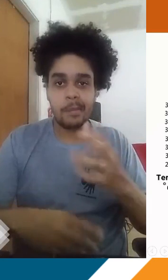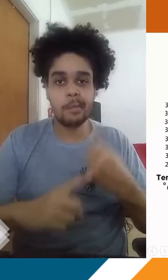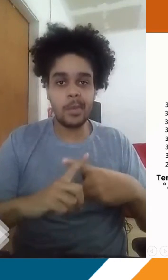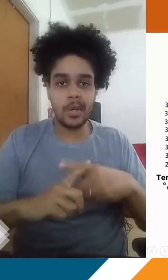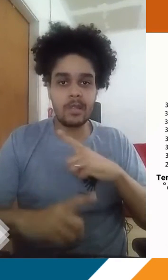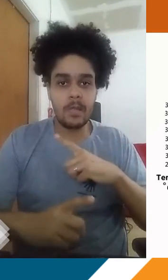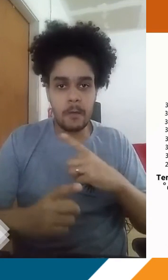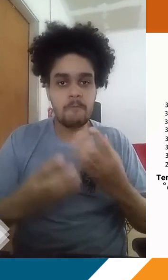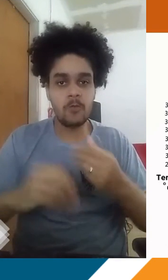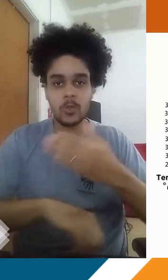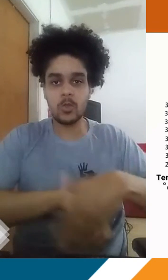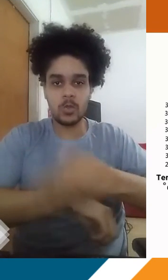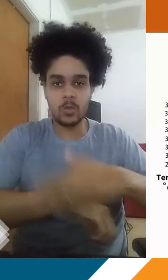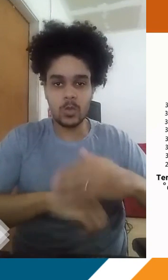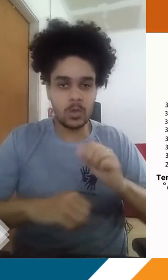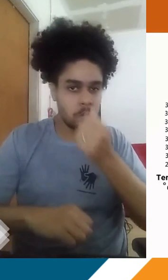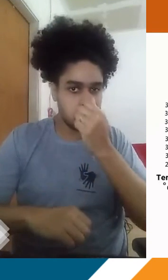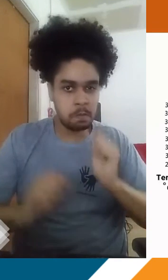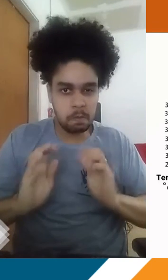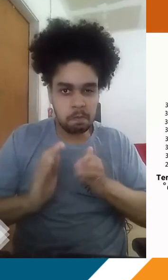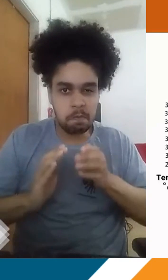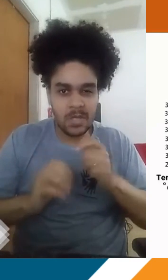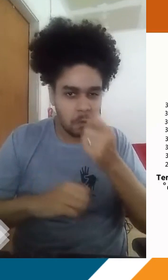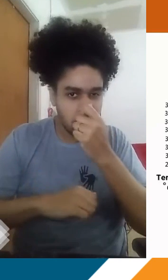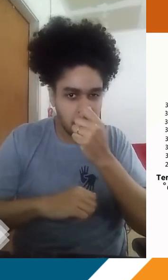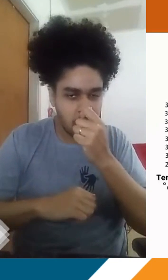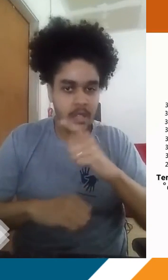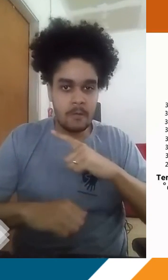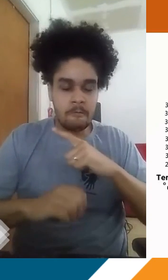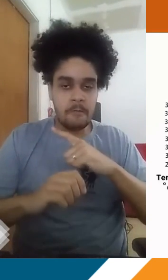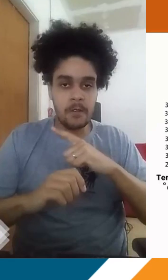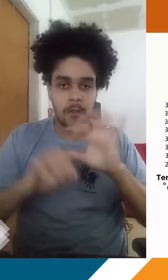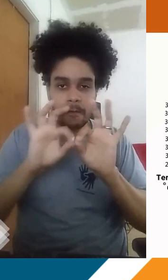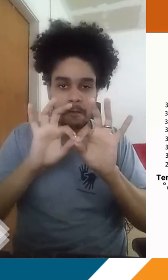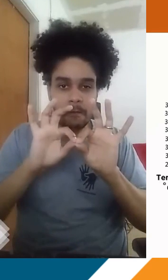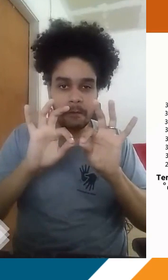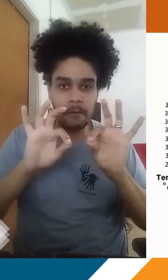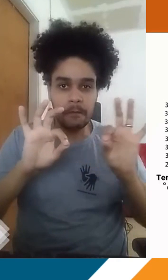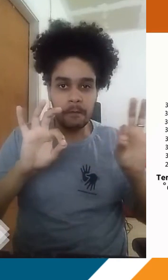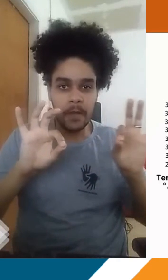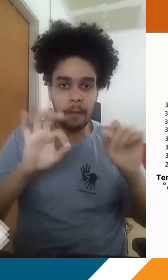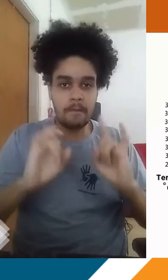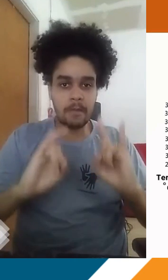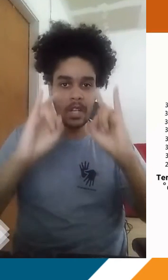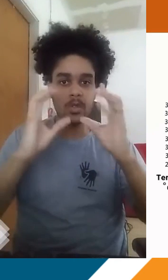de ar, porque a gente tem ruas muito estreitas, a gente tem uma verticalização, ou seja, edifícios muito